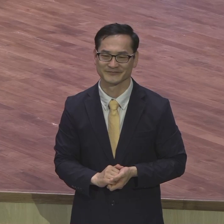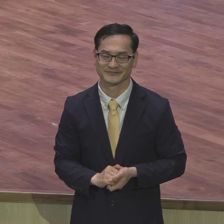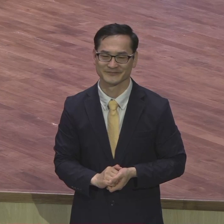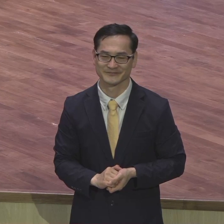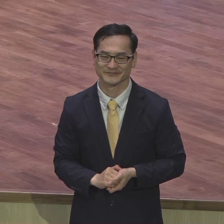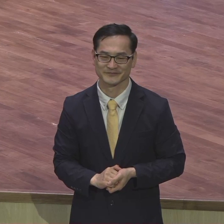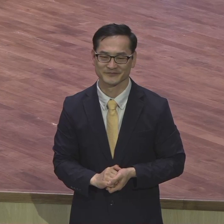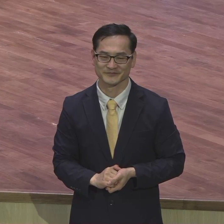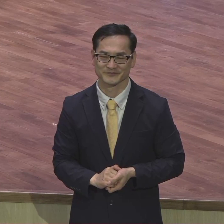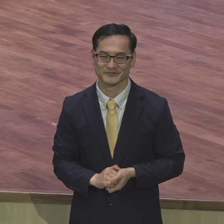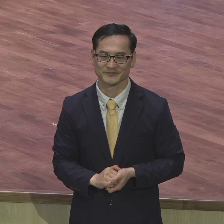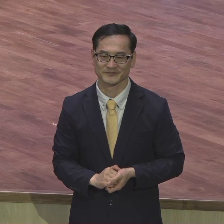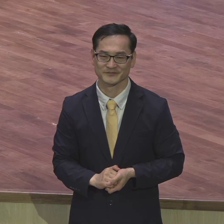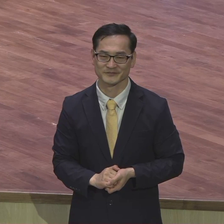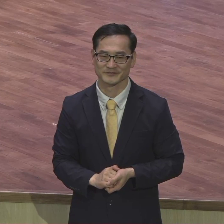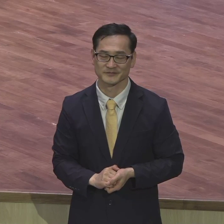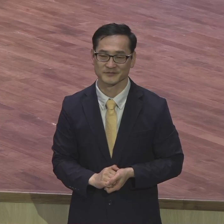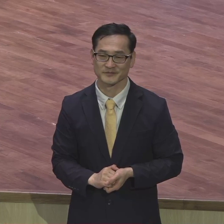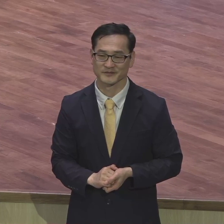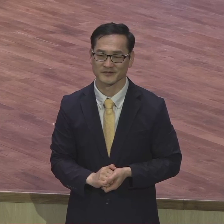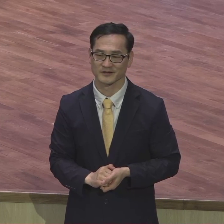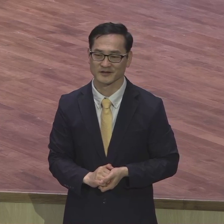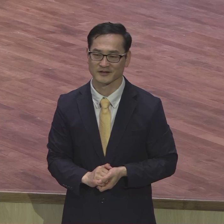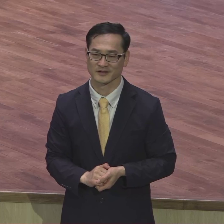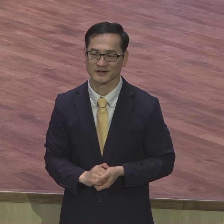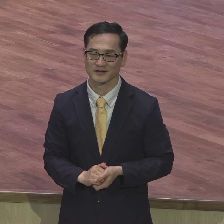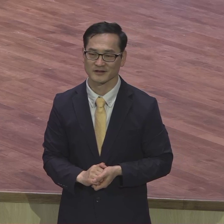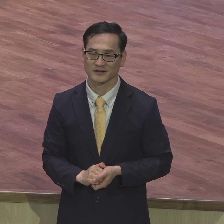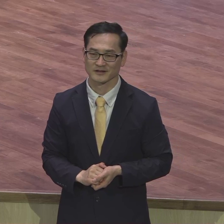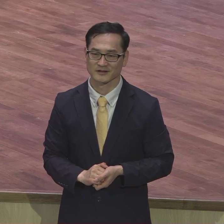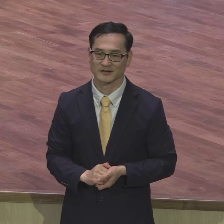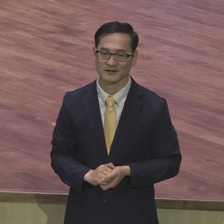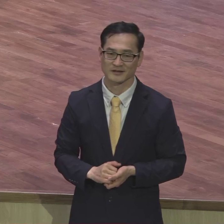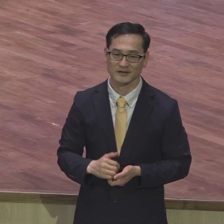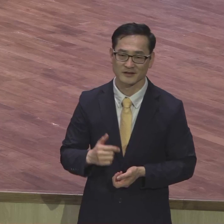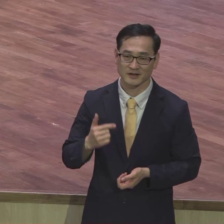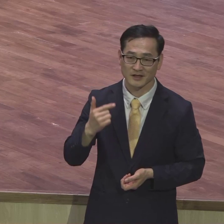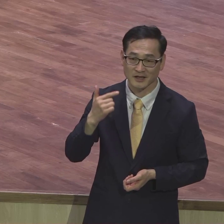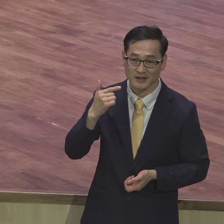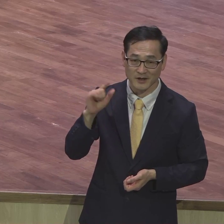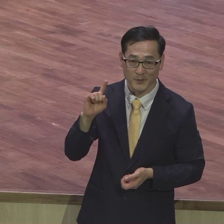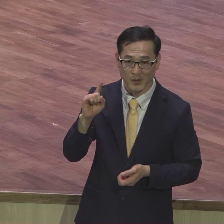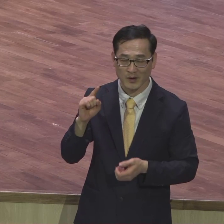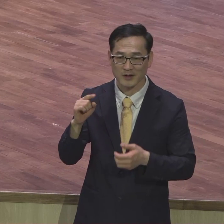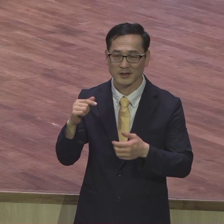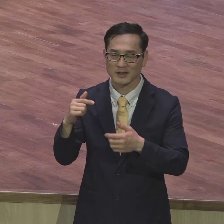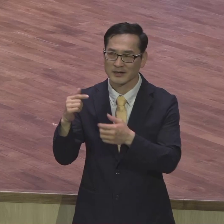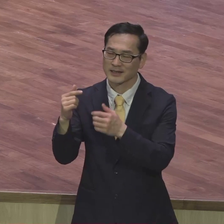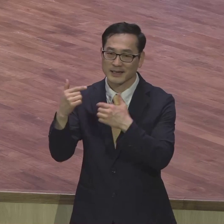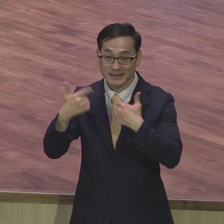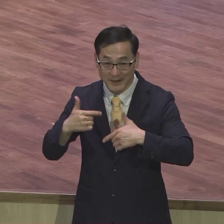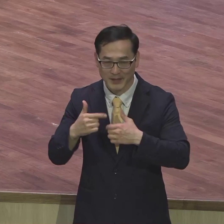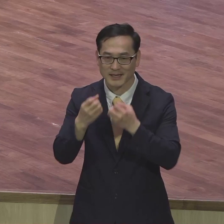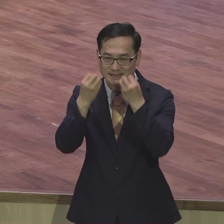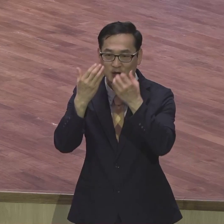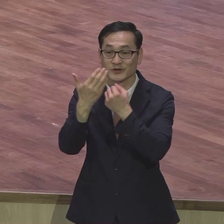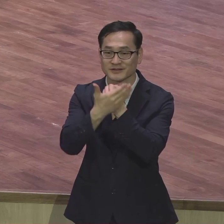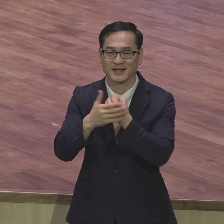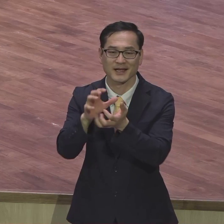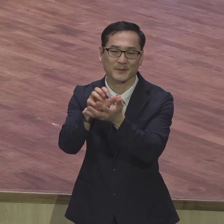그 목사는 새로운 은혜를 매일 못 받는 거예요 여러분 날마다 새로운 은혜 받으시기 바랍니다 새로운